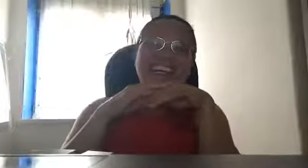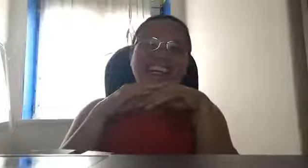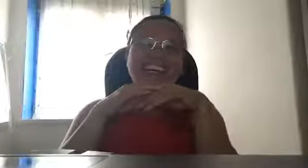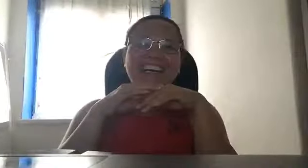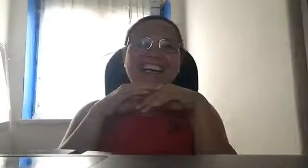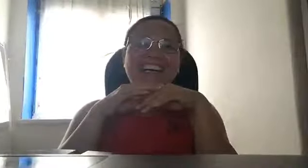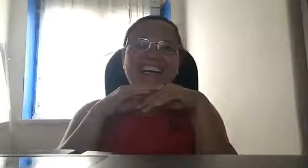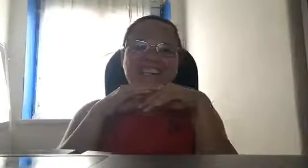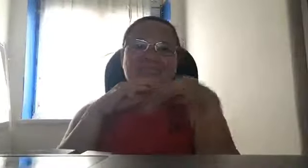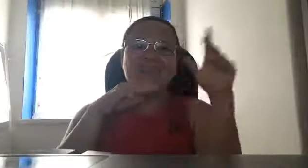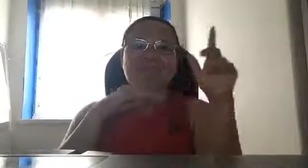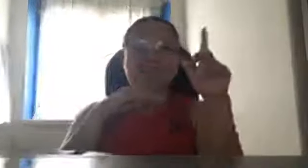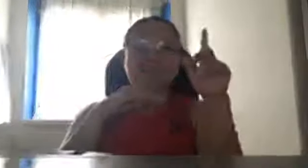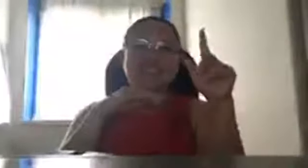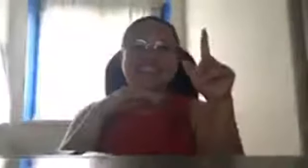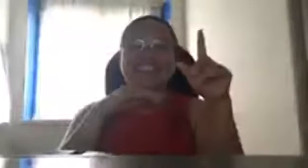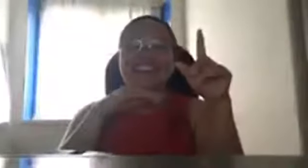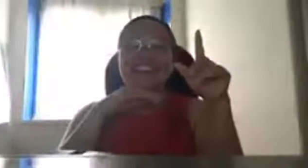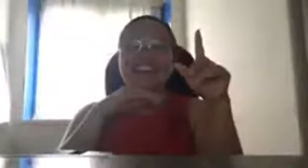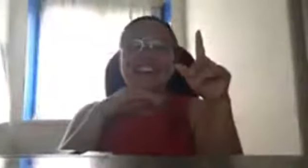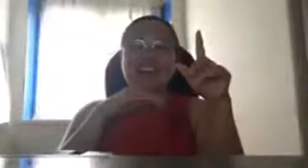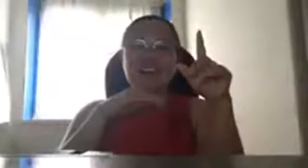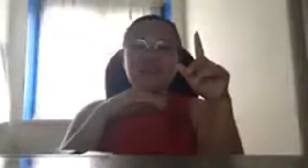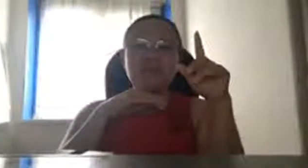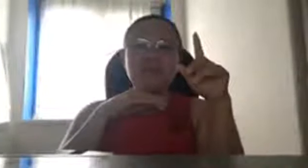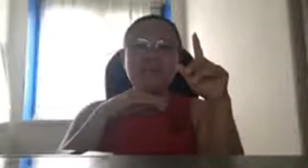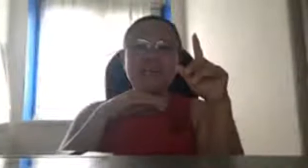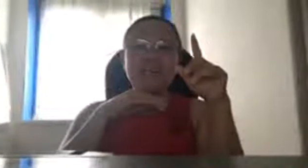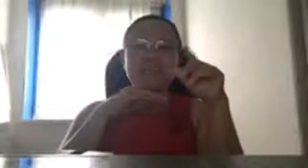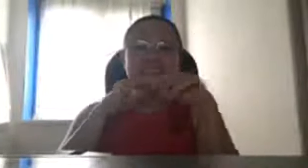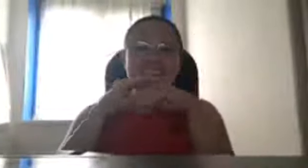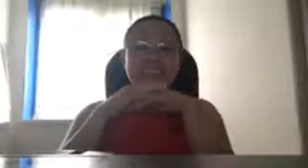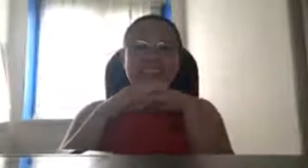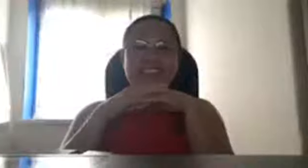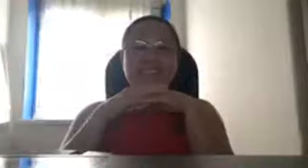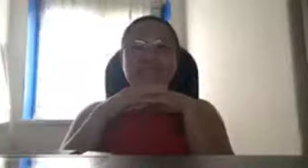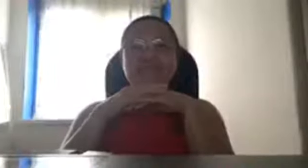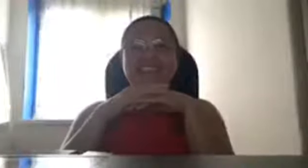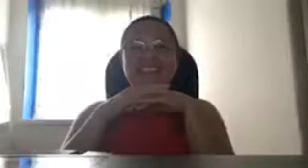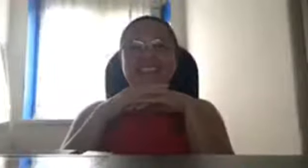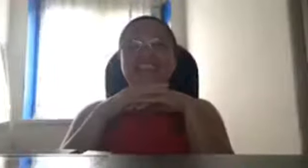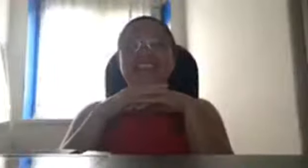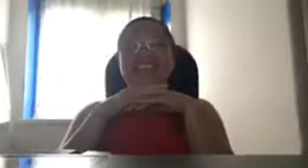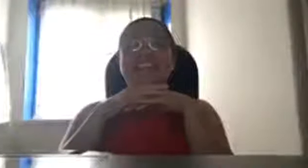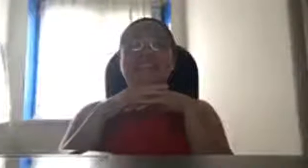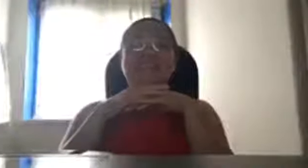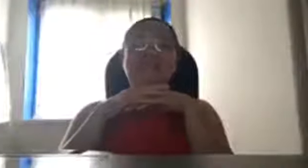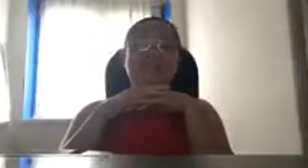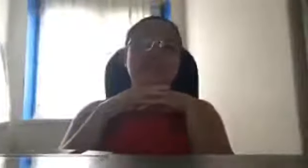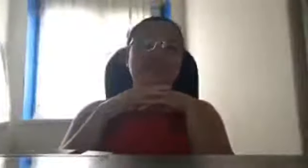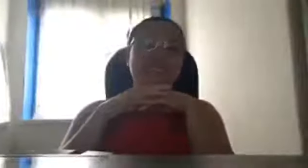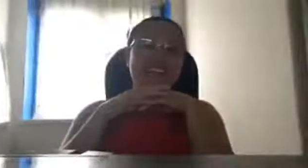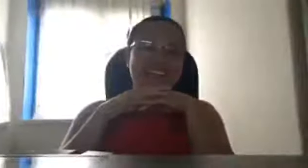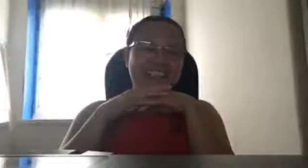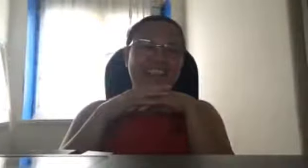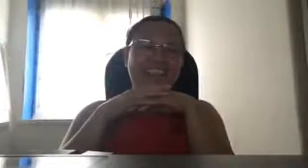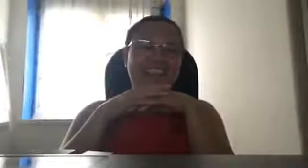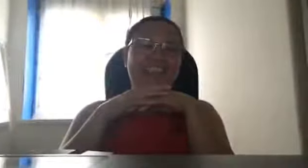kasi may magulang na ang gulang gulang nitong hinayupak na to hindi ba magulang ka talaga